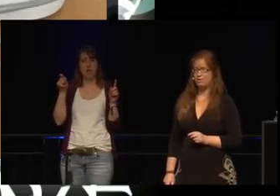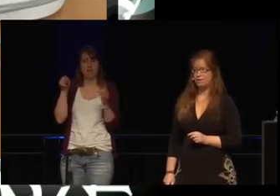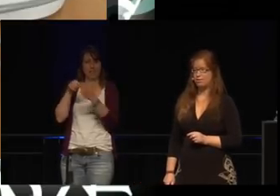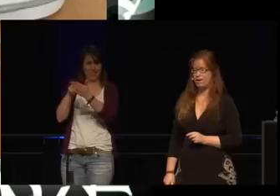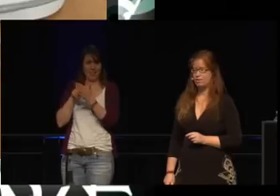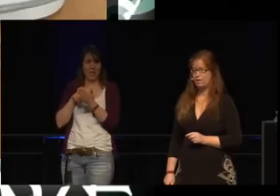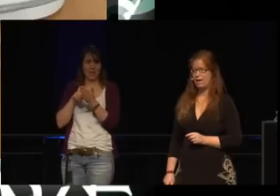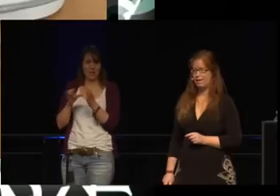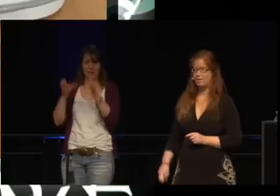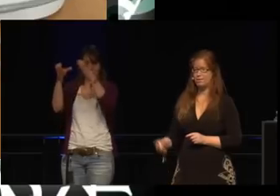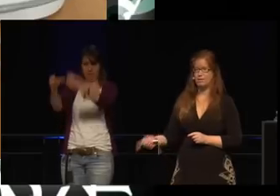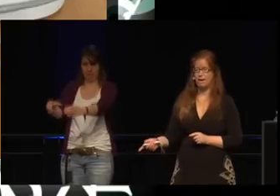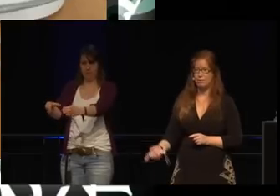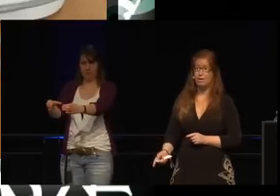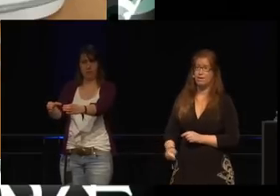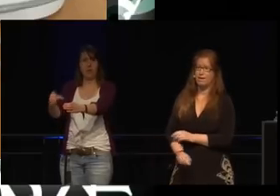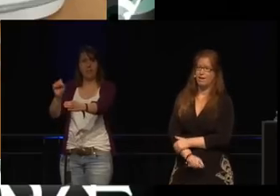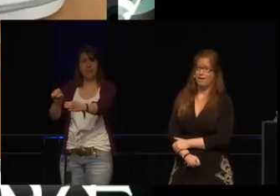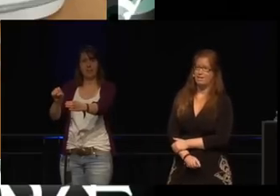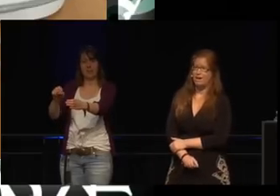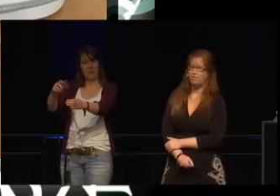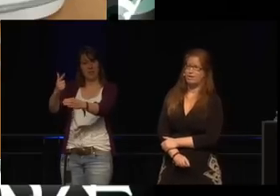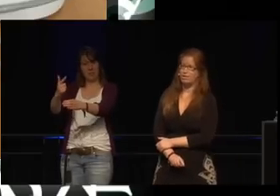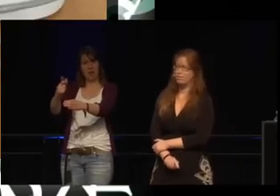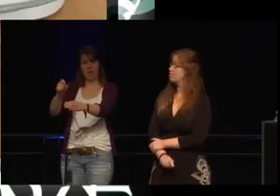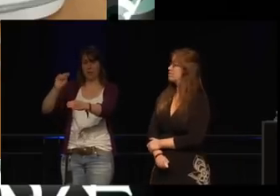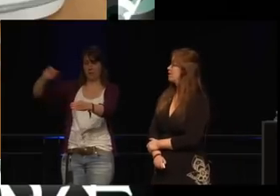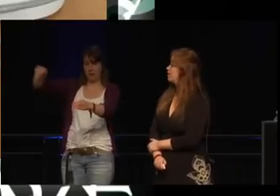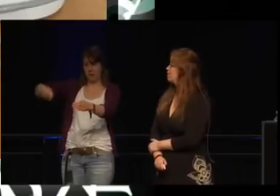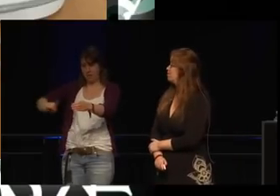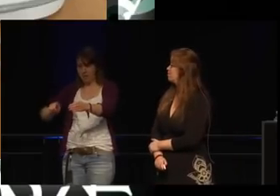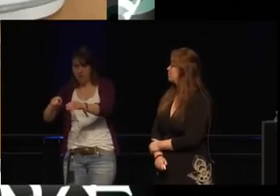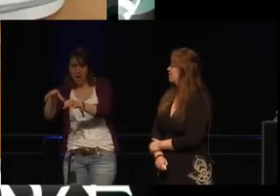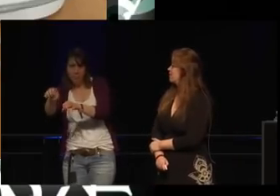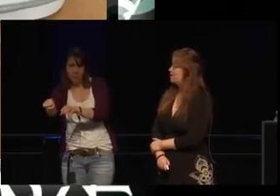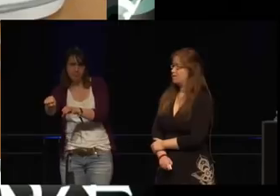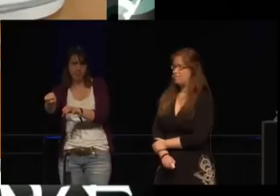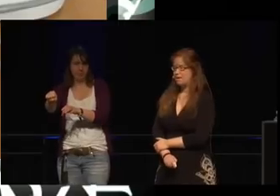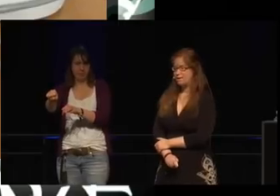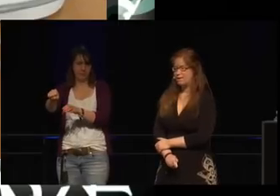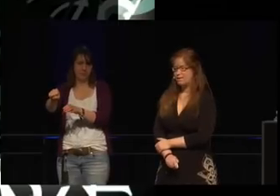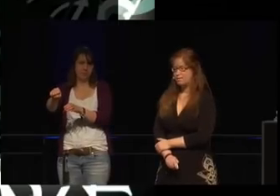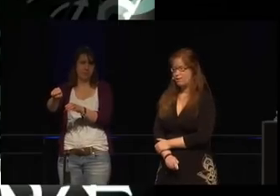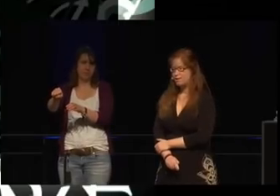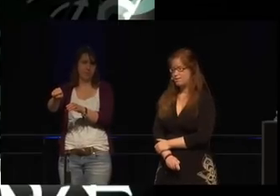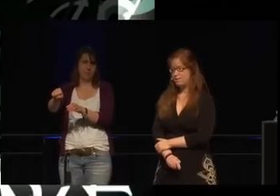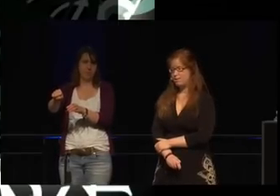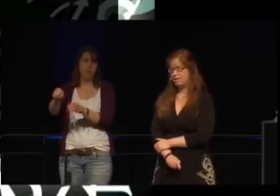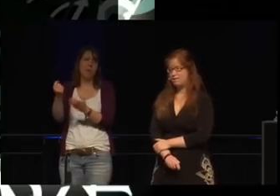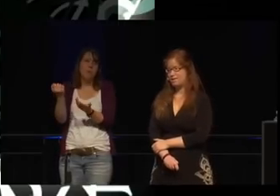mir demonstriert, wie sie in diese Kamera sich reinhacken konnten und wie sie es